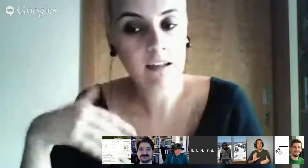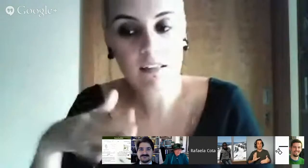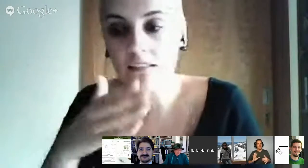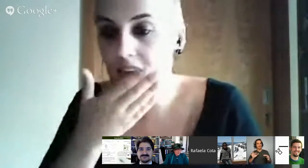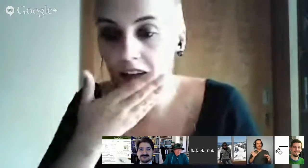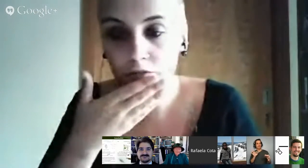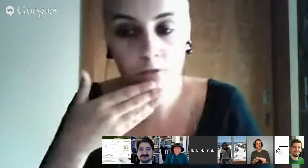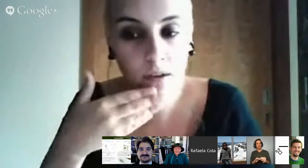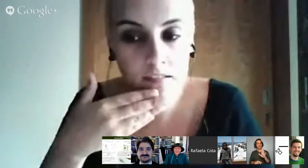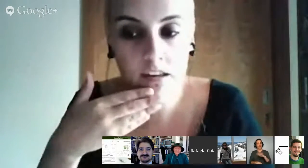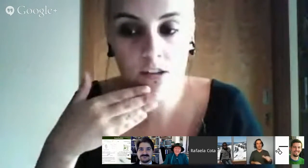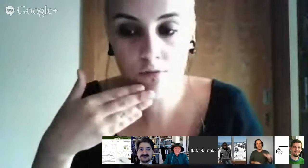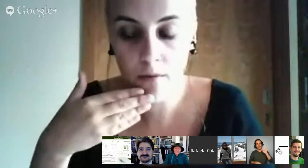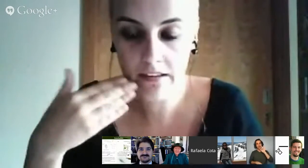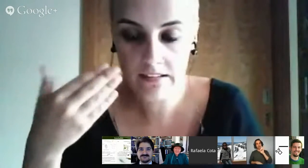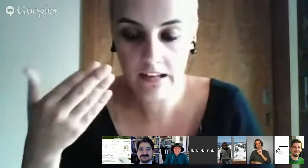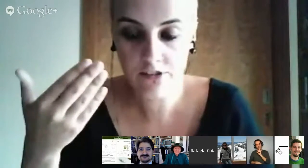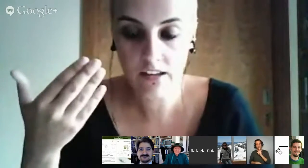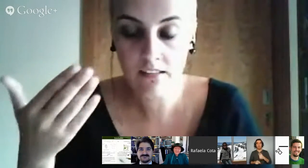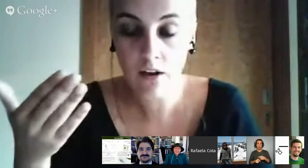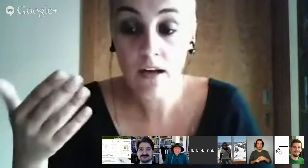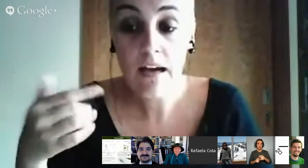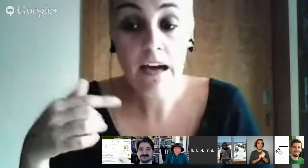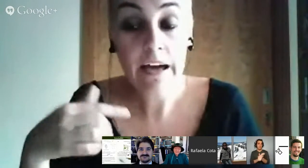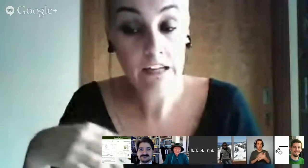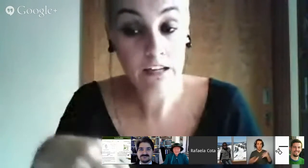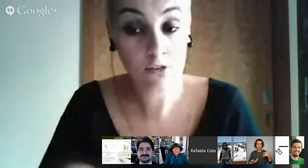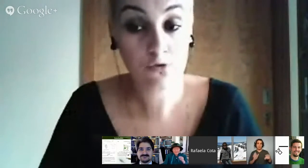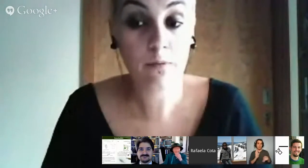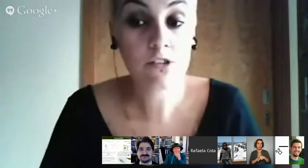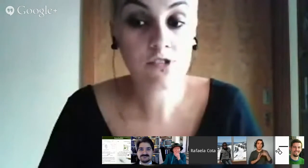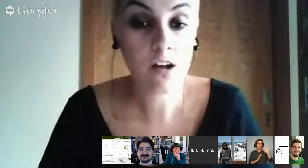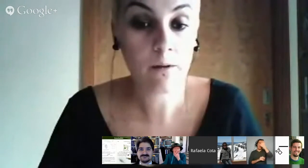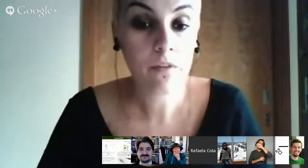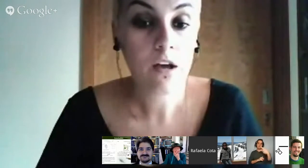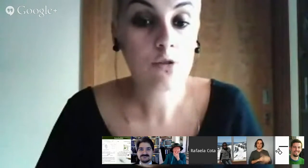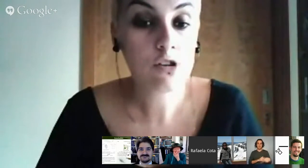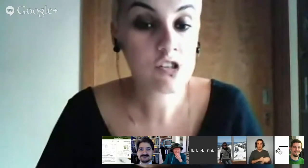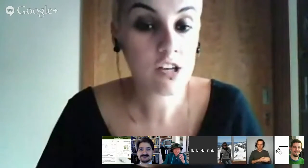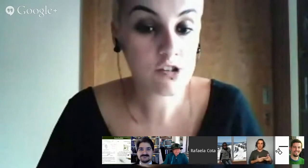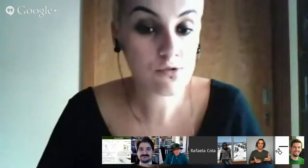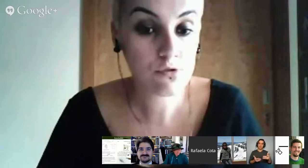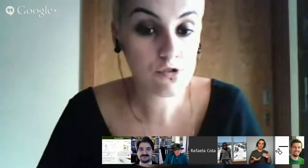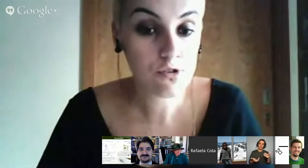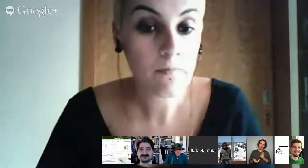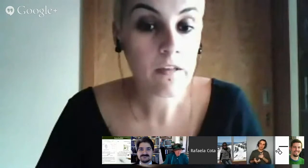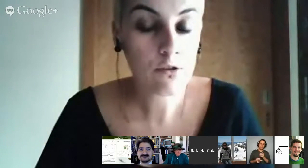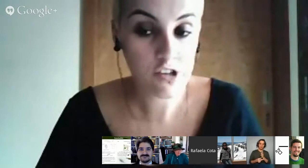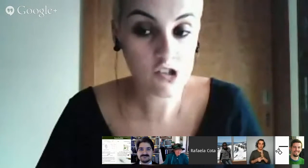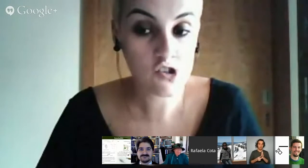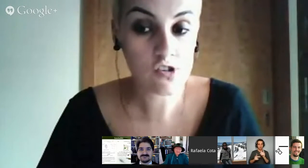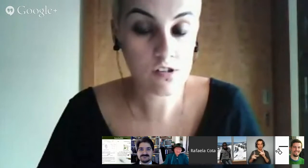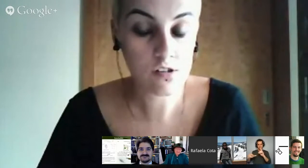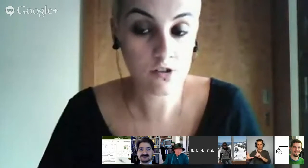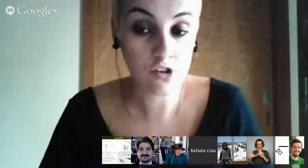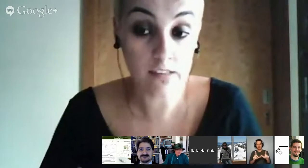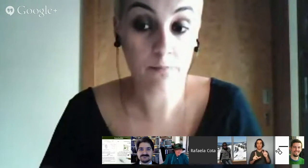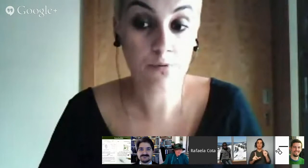terá fluência na sua aprendizagem então os documentos são dois textos dois textos escritos em